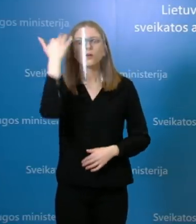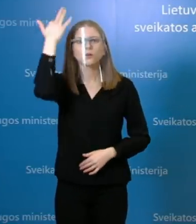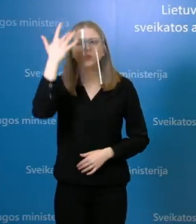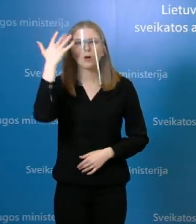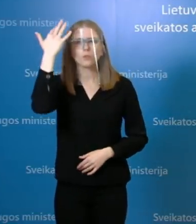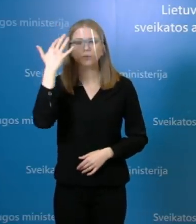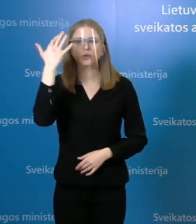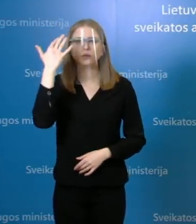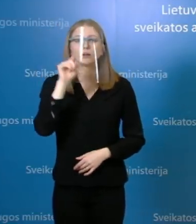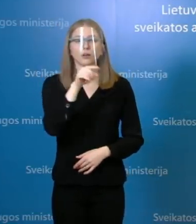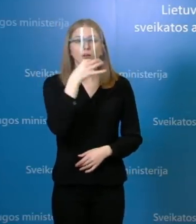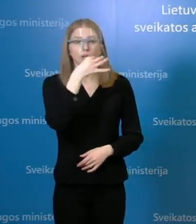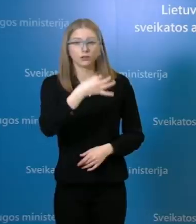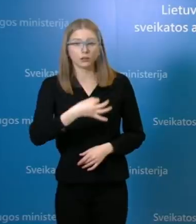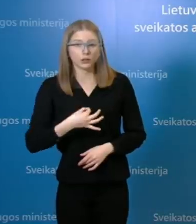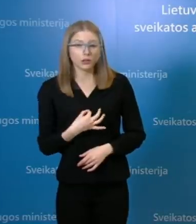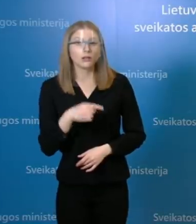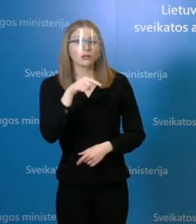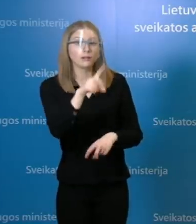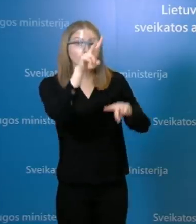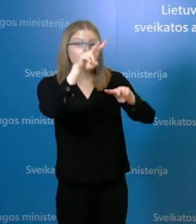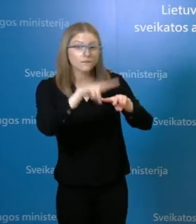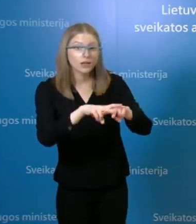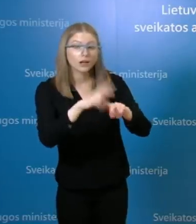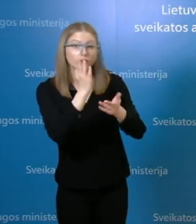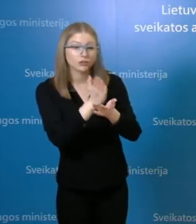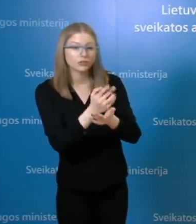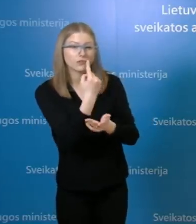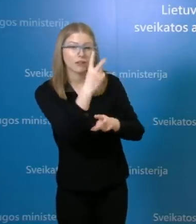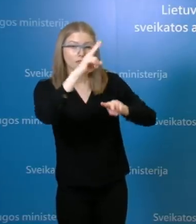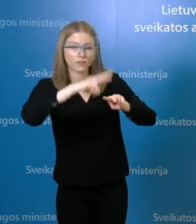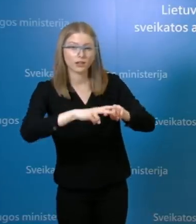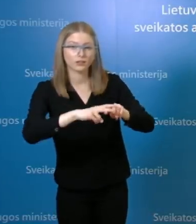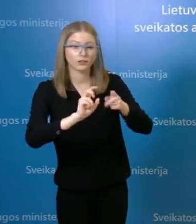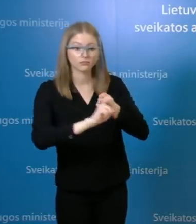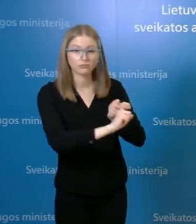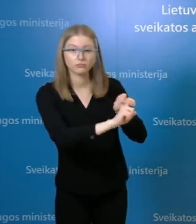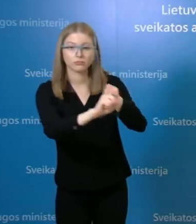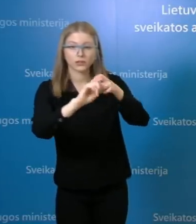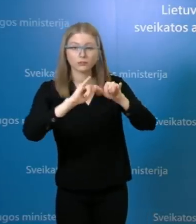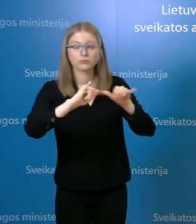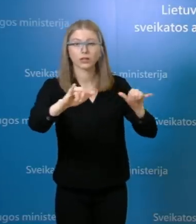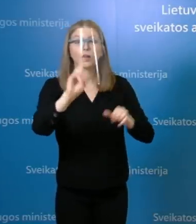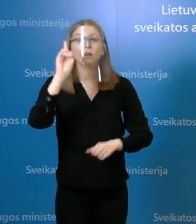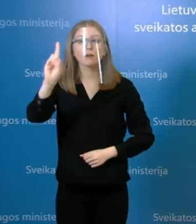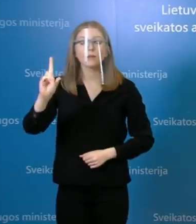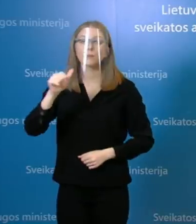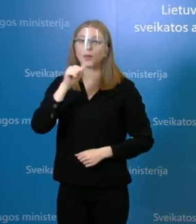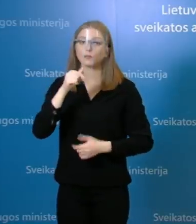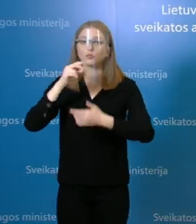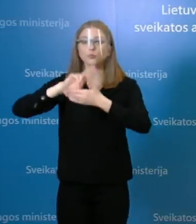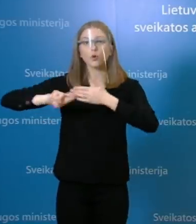kalbėjot, kad tai dažniausiai susijęs su židiniais, tačiau, na, ar tai keletam tikrą nerimą specialistams, ar